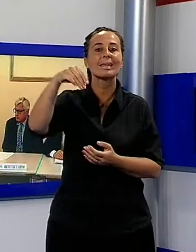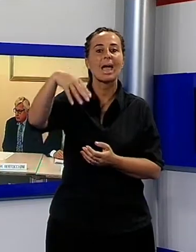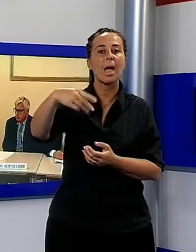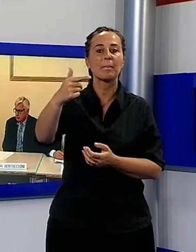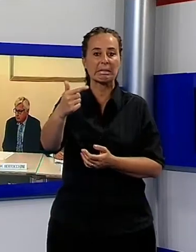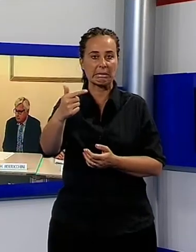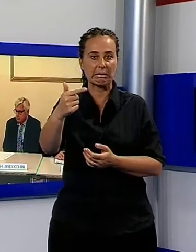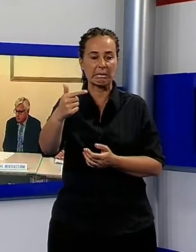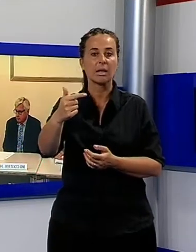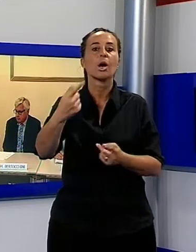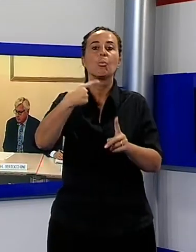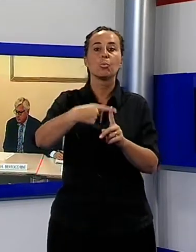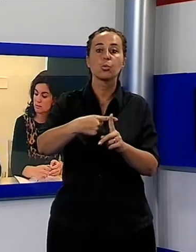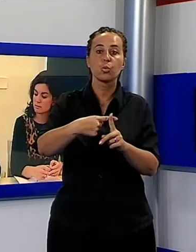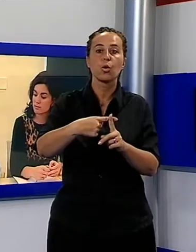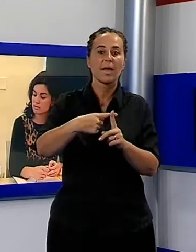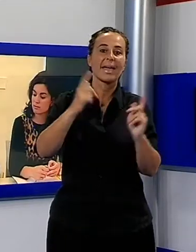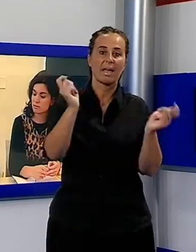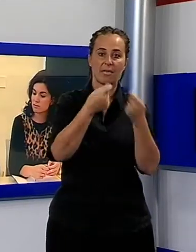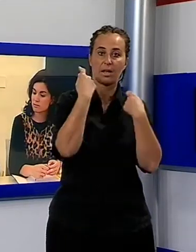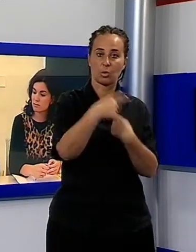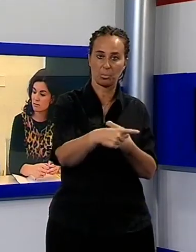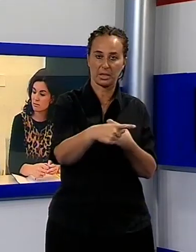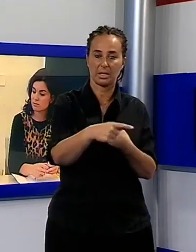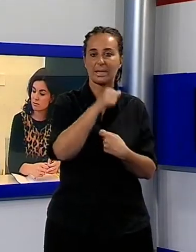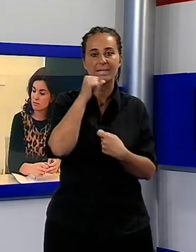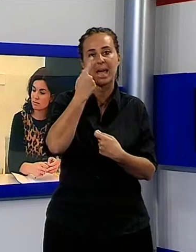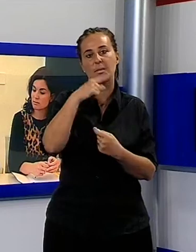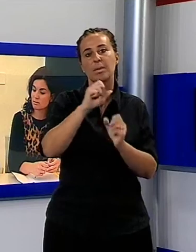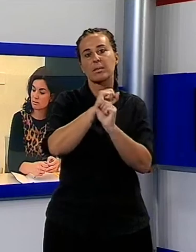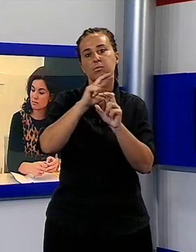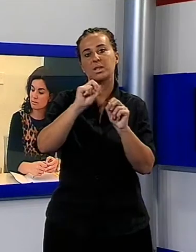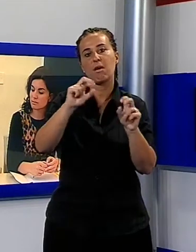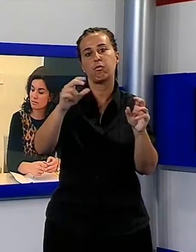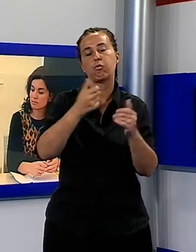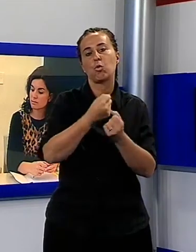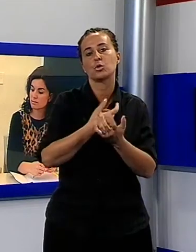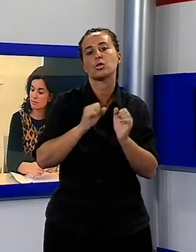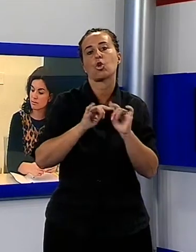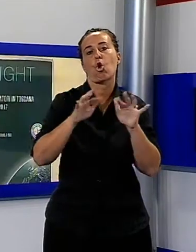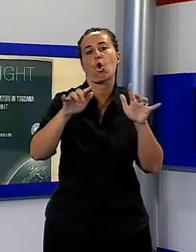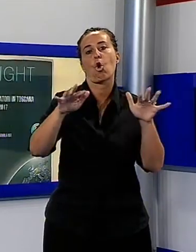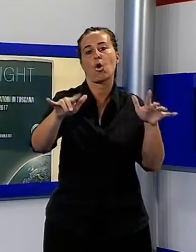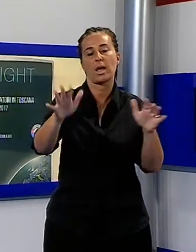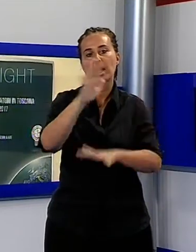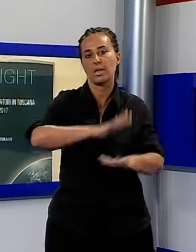2017 la notte dei ricercatori. Per il terzo anno consecutivo una settimana tutta dedicata alla divulgazione